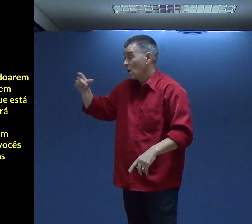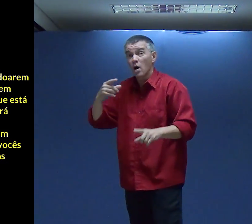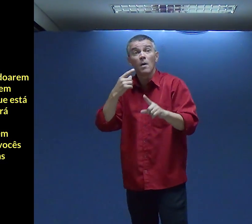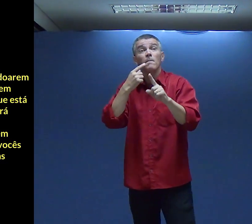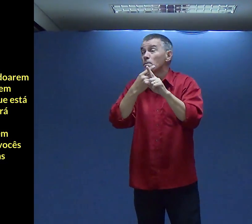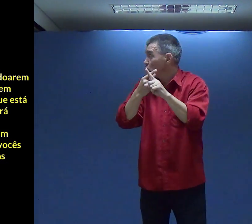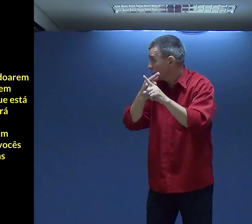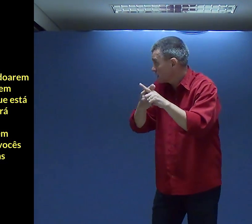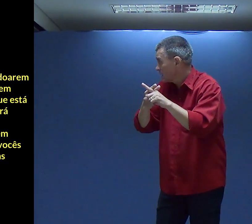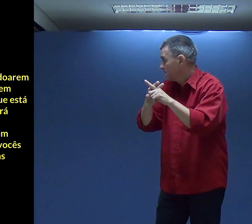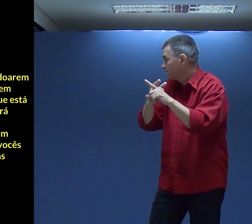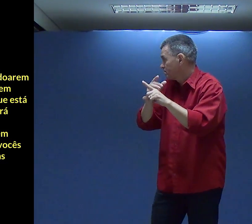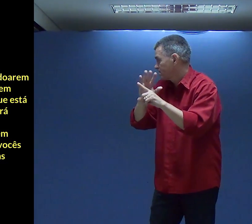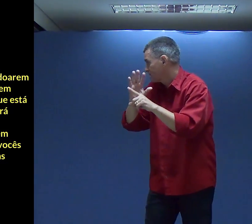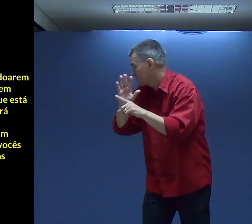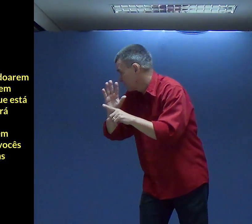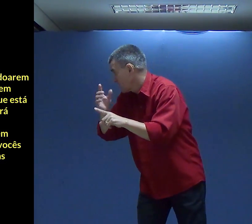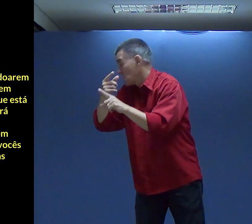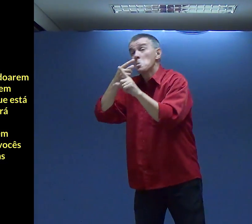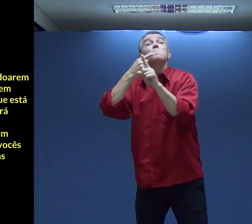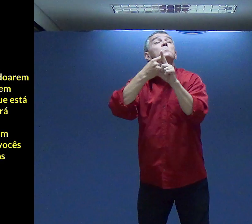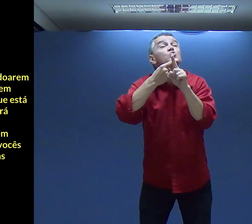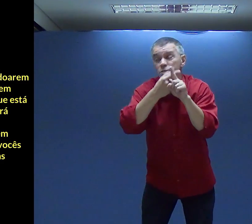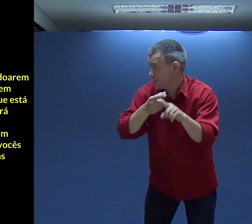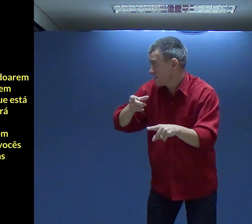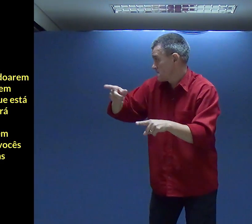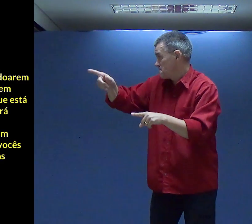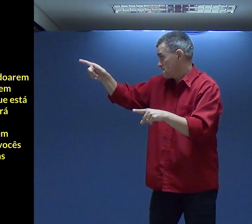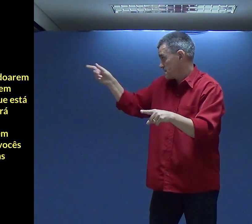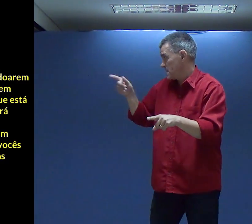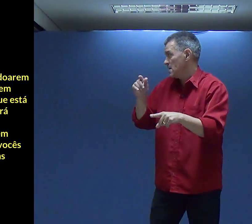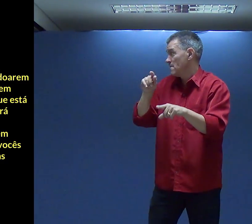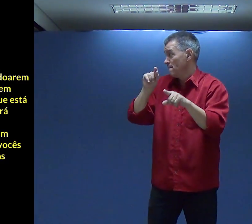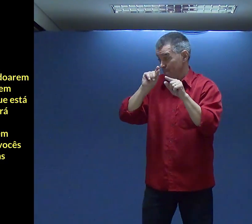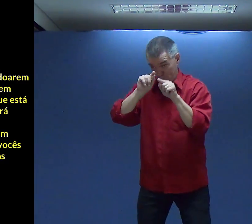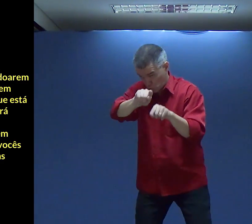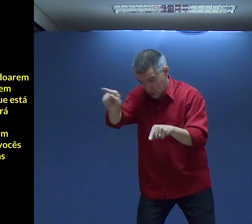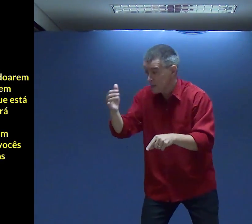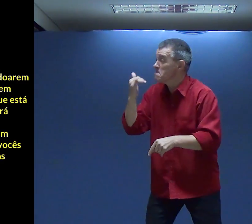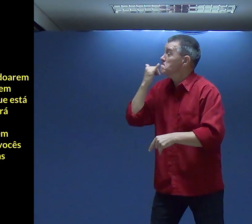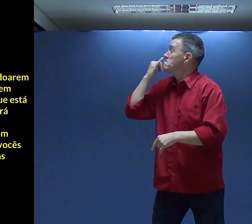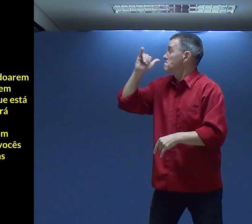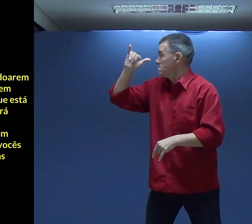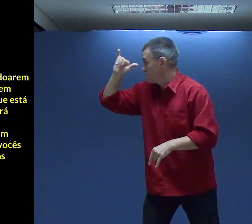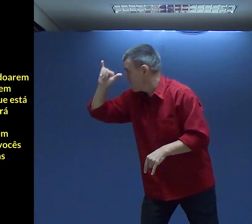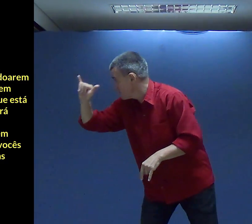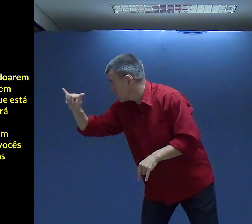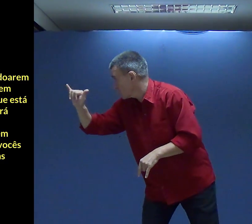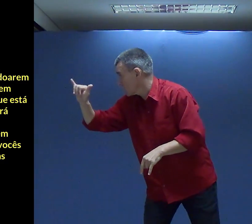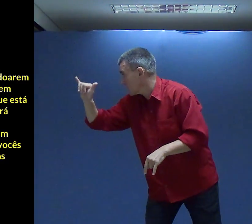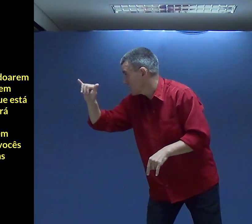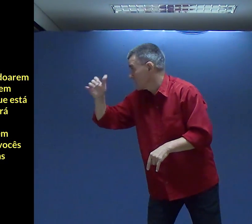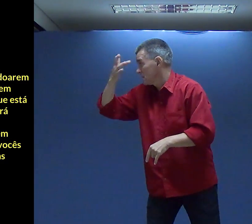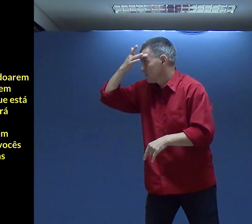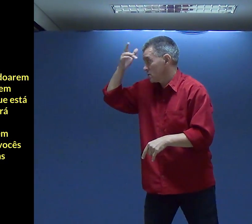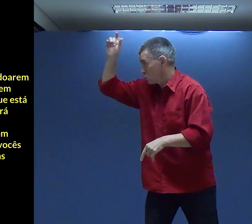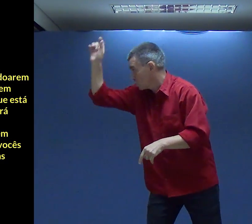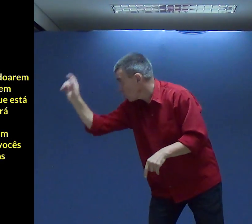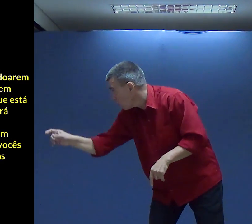Porque se vocês Perdoarem As pessoas Que ofenderem vocês